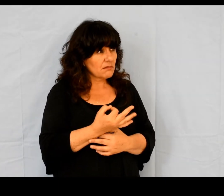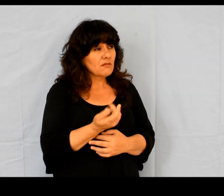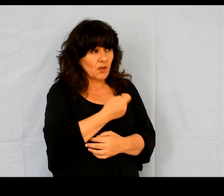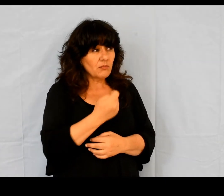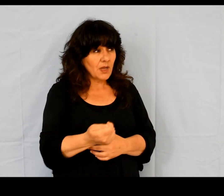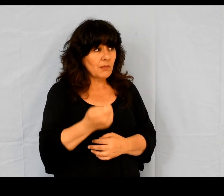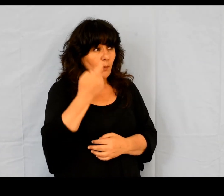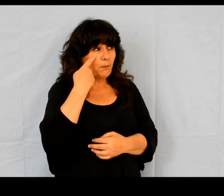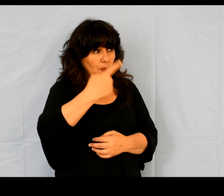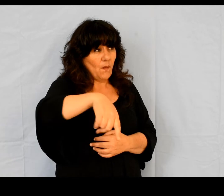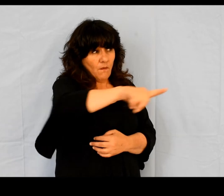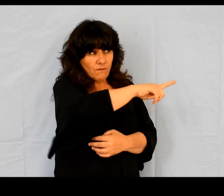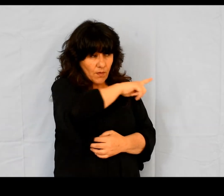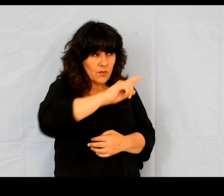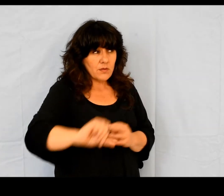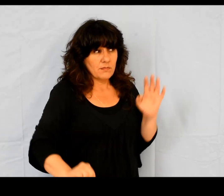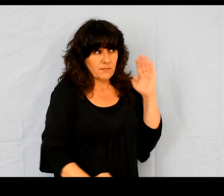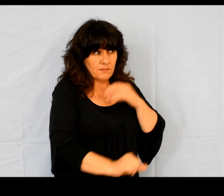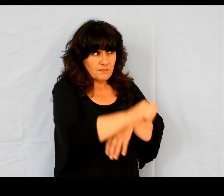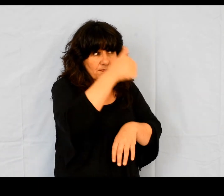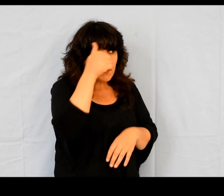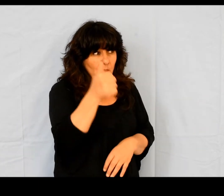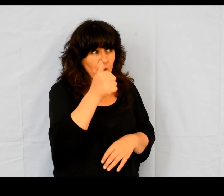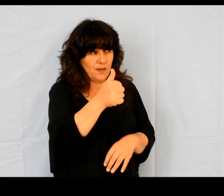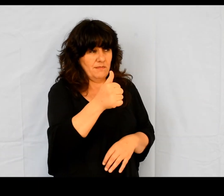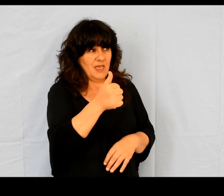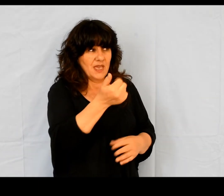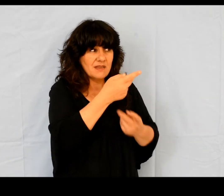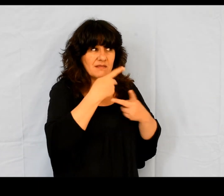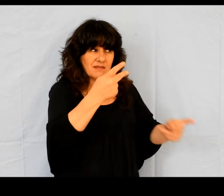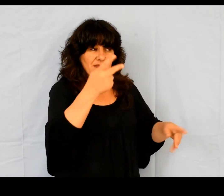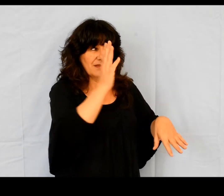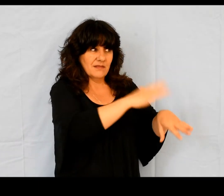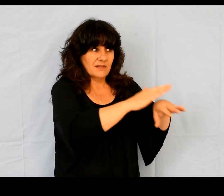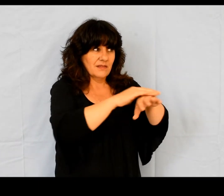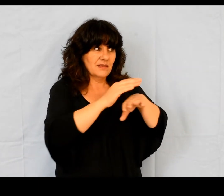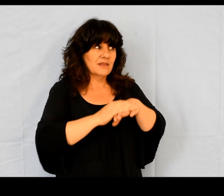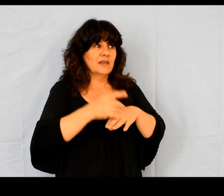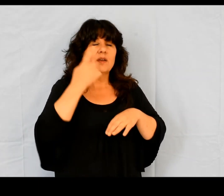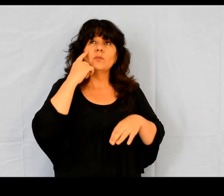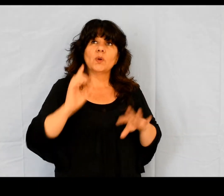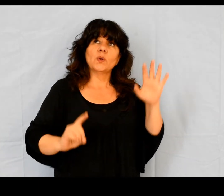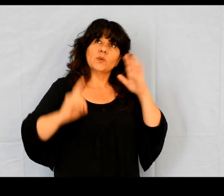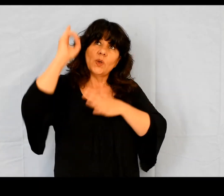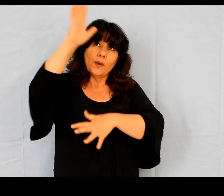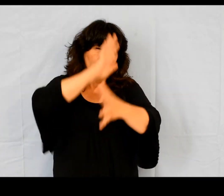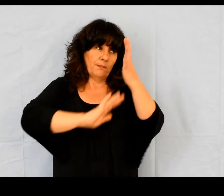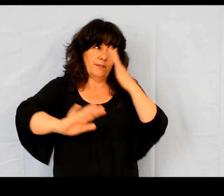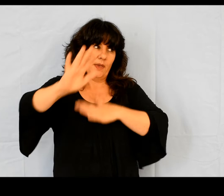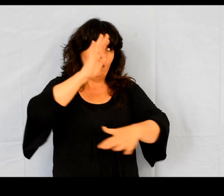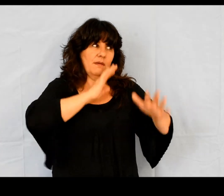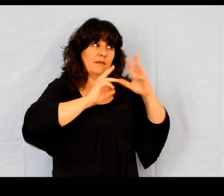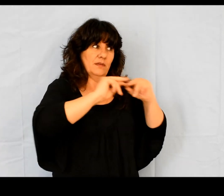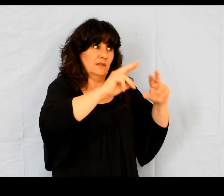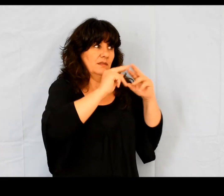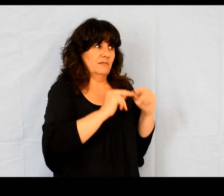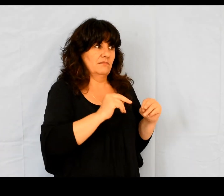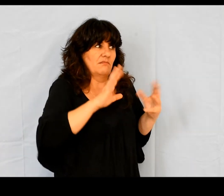qu'il était nécessaire de s'adresser la parole de Dieu. Puisque vous la rejetez,